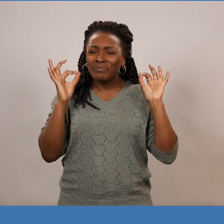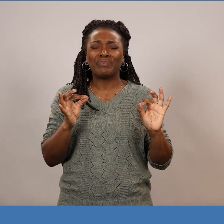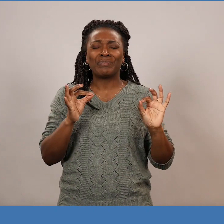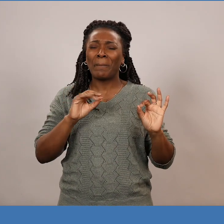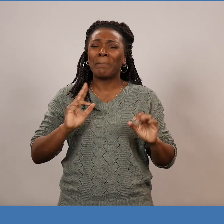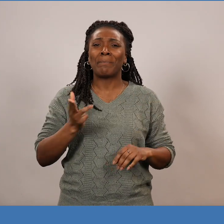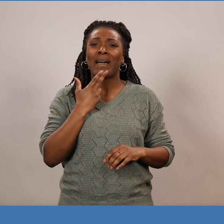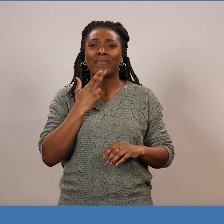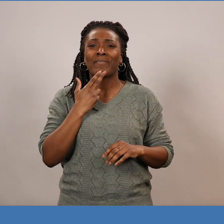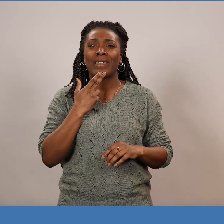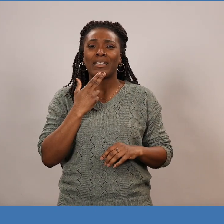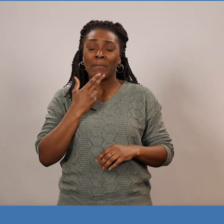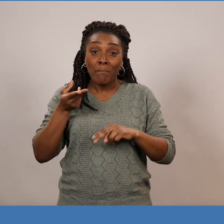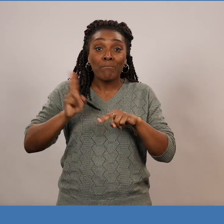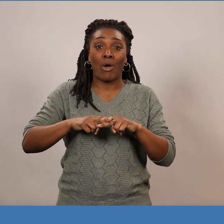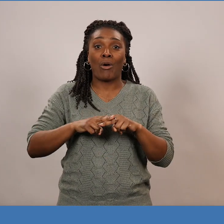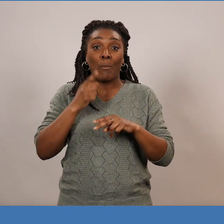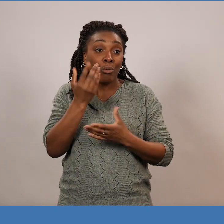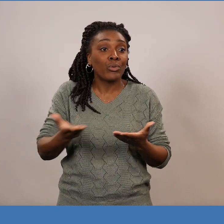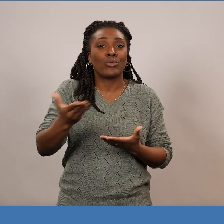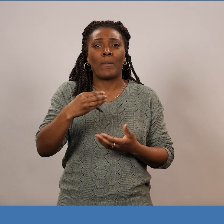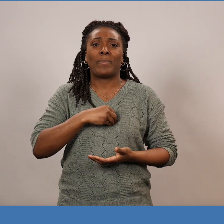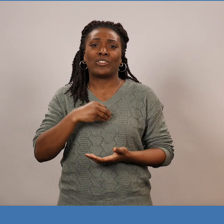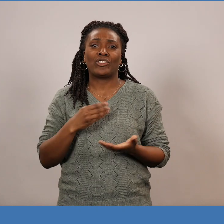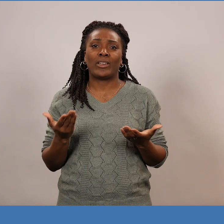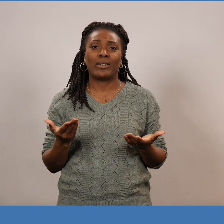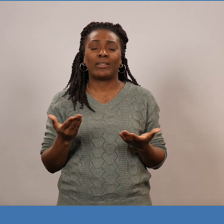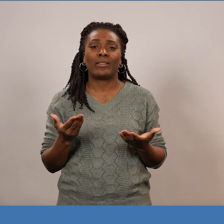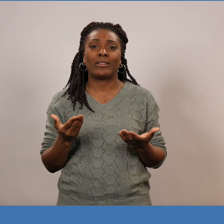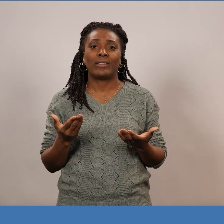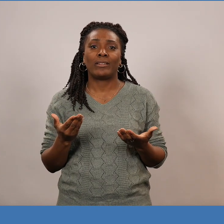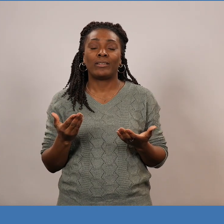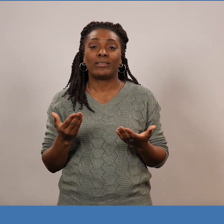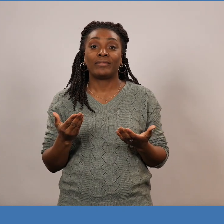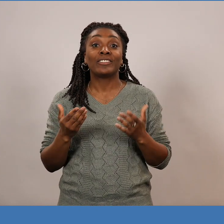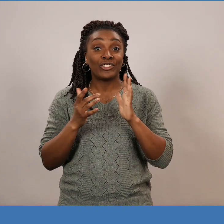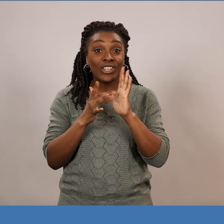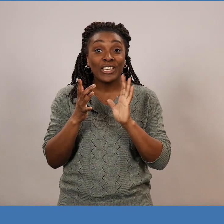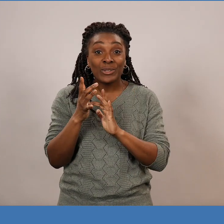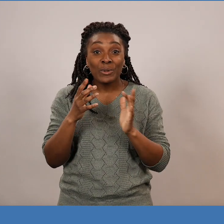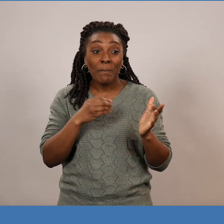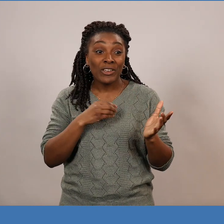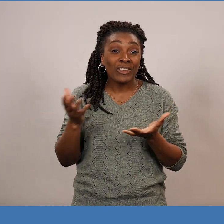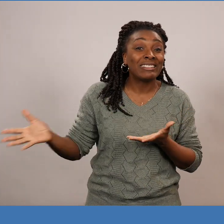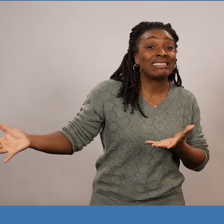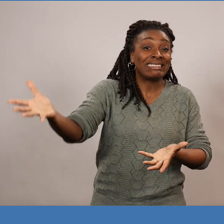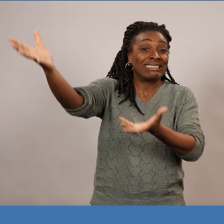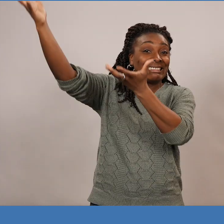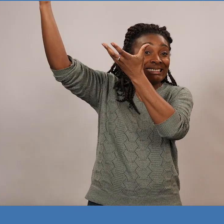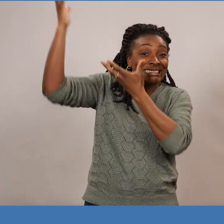injustes. Il a été mis à mort quand à la chair, mais rendu vivant quand à l'esprit. C'est incroyable. Il est mort et il a emporté les